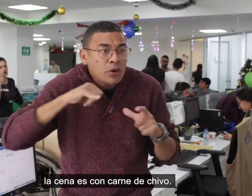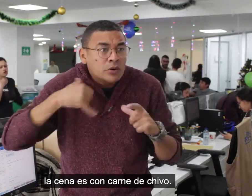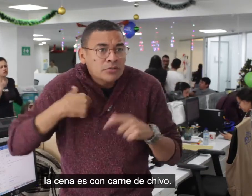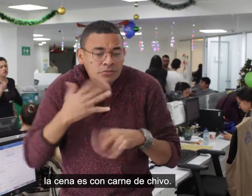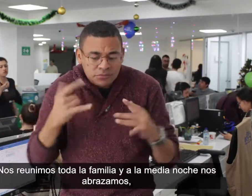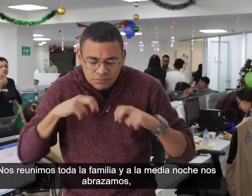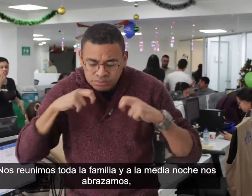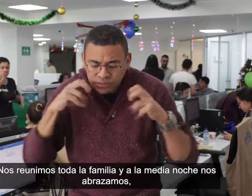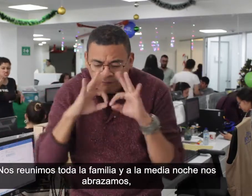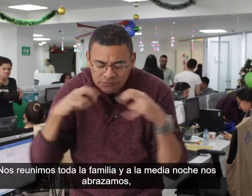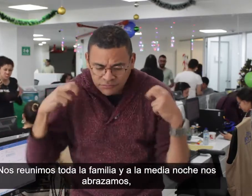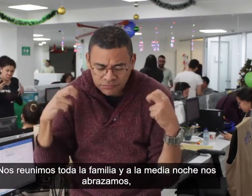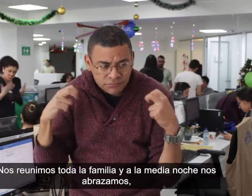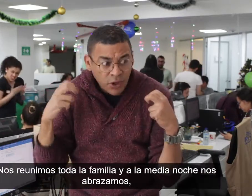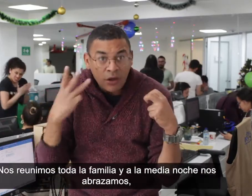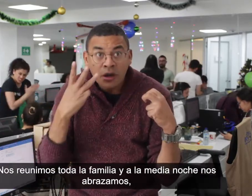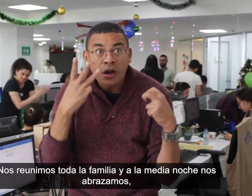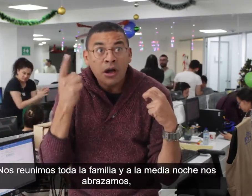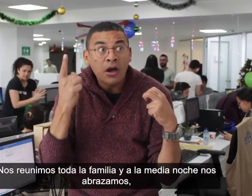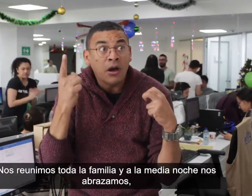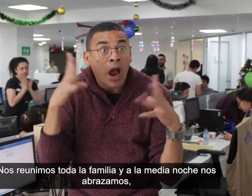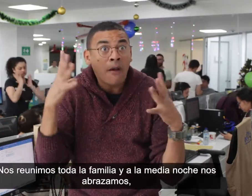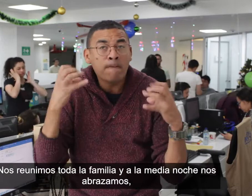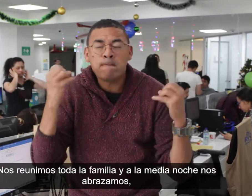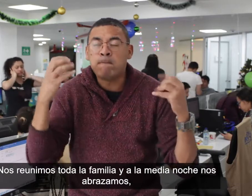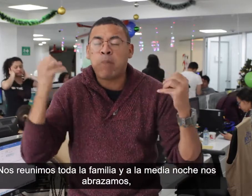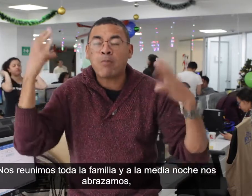Nos reunimos toda la familia y a medianoche nos abrazamos.